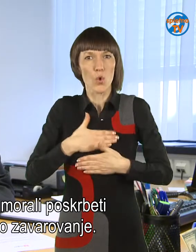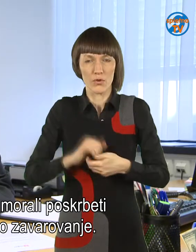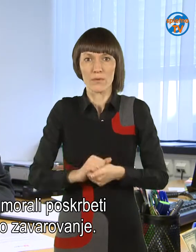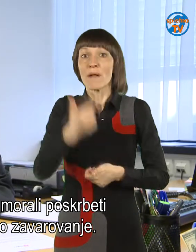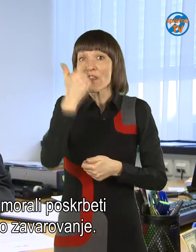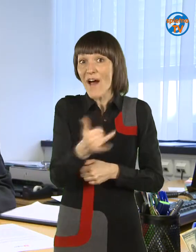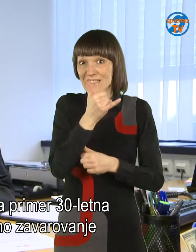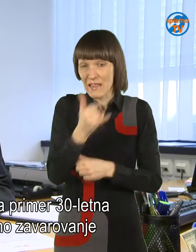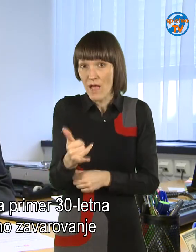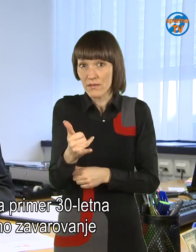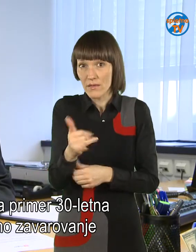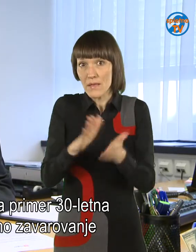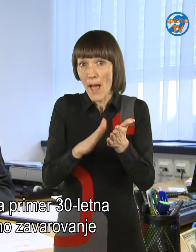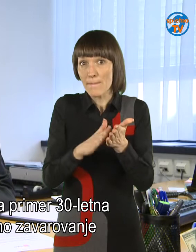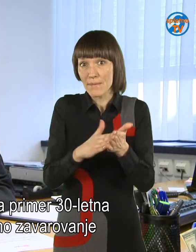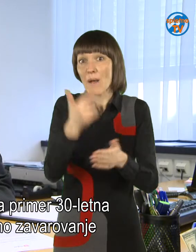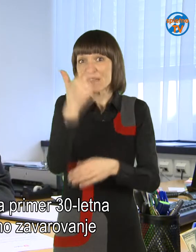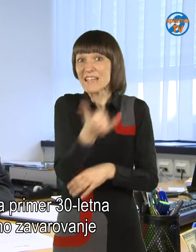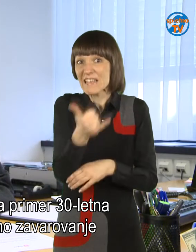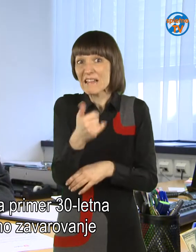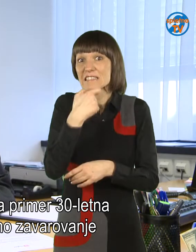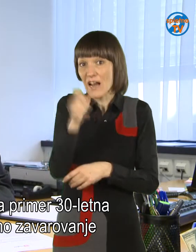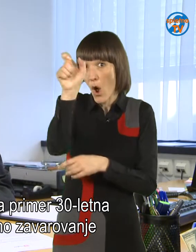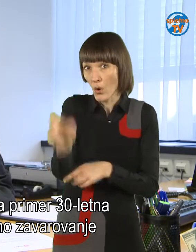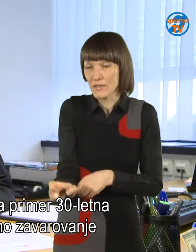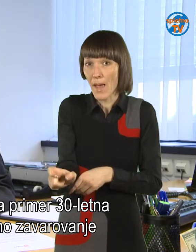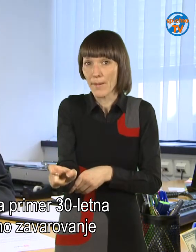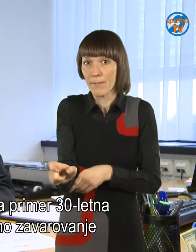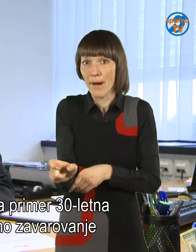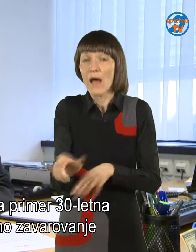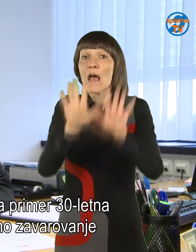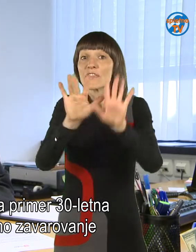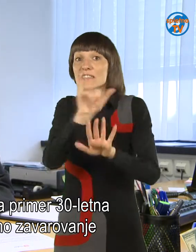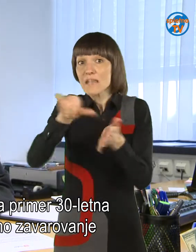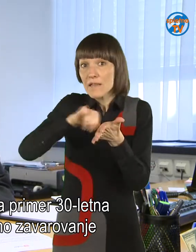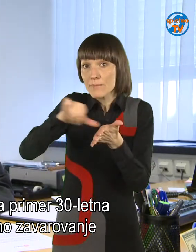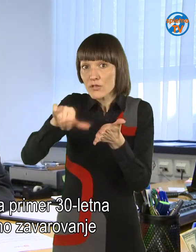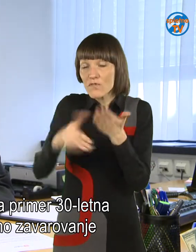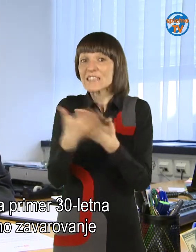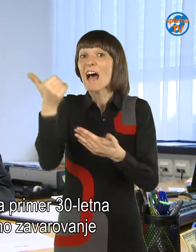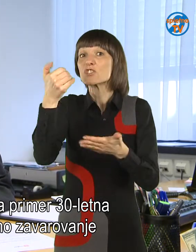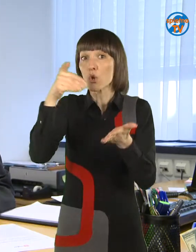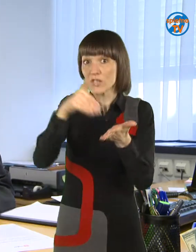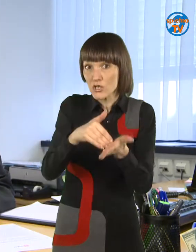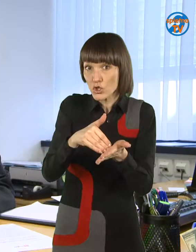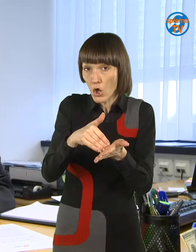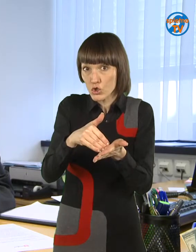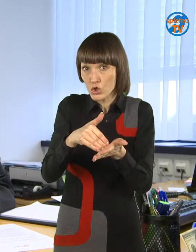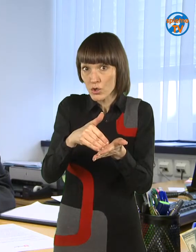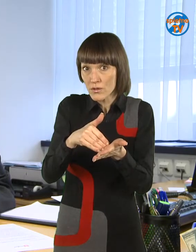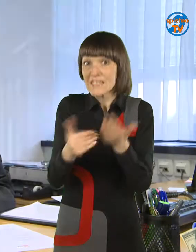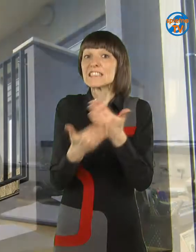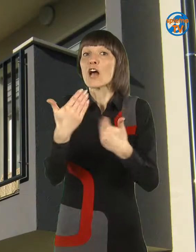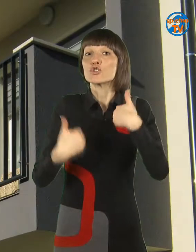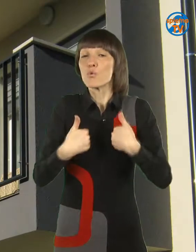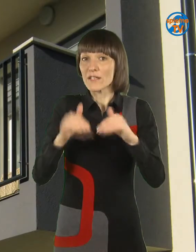to je zelo ugodno. Primer, recimo, 20-letni ali pa 30-letna oseba bo za desetletno zavarovanje, za recimo 100 tisoč evrov,